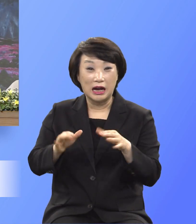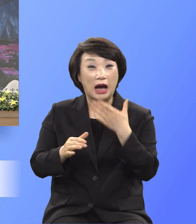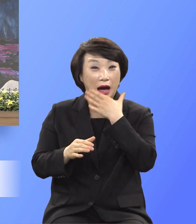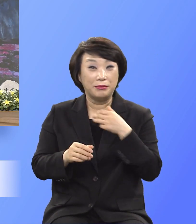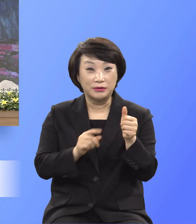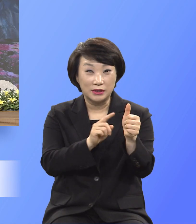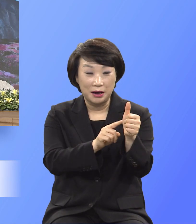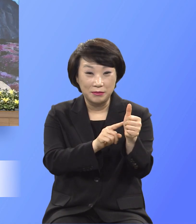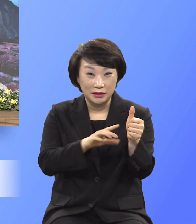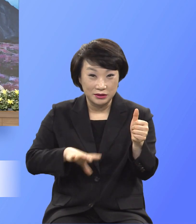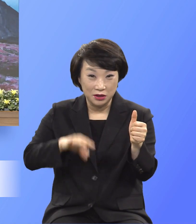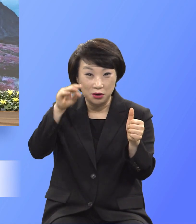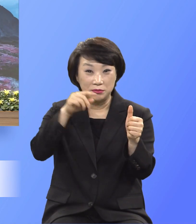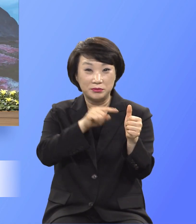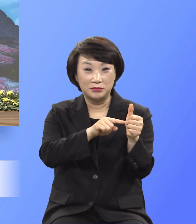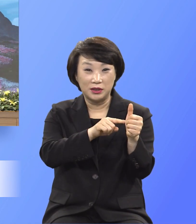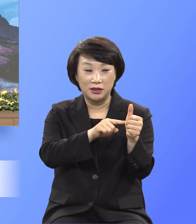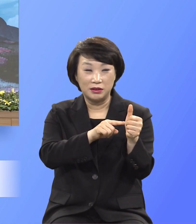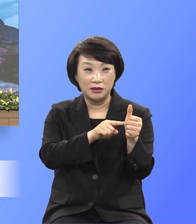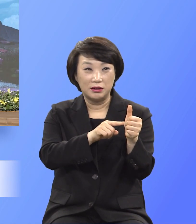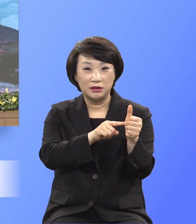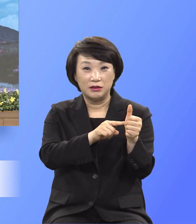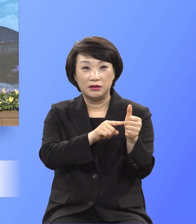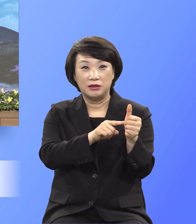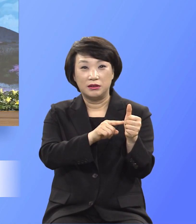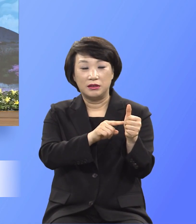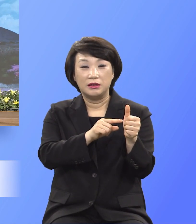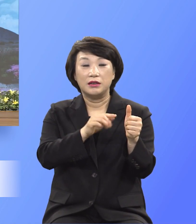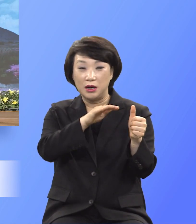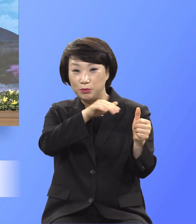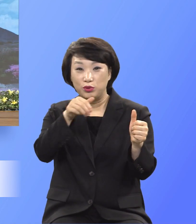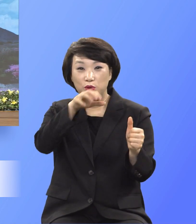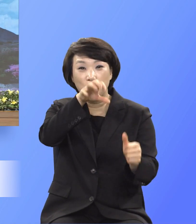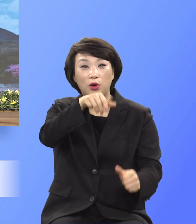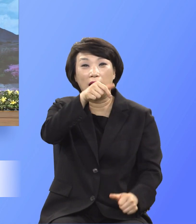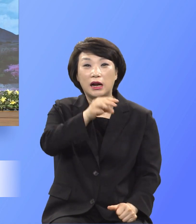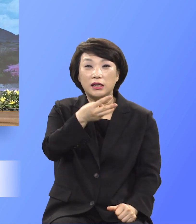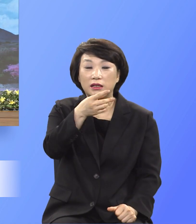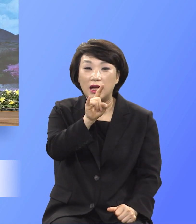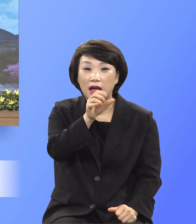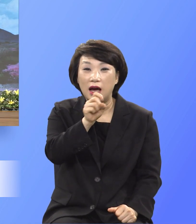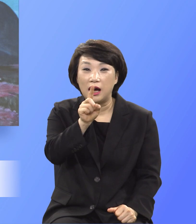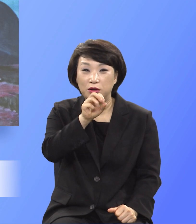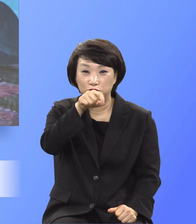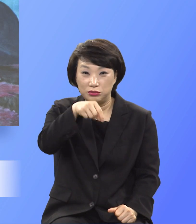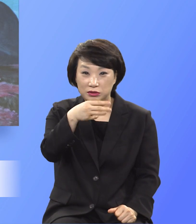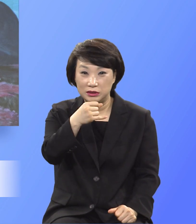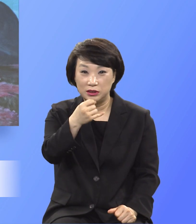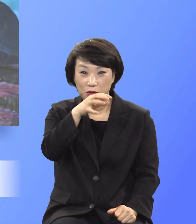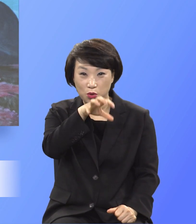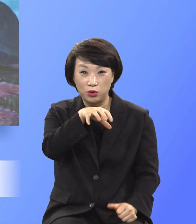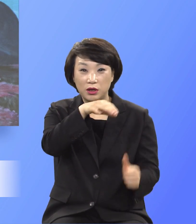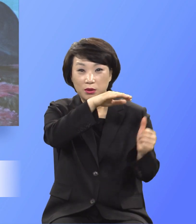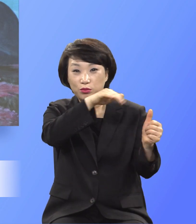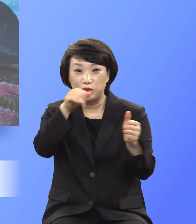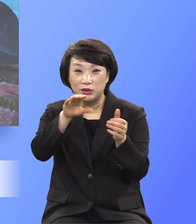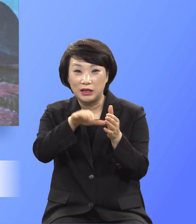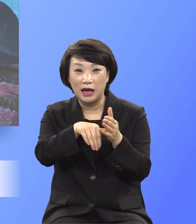처음에 저 갈대아우루에서 부르실 때 아브라함아